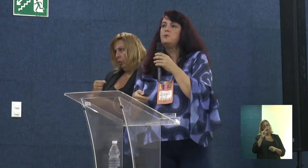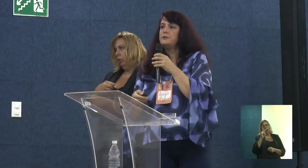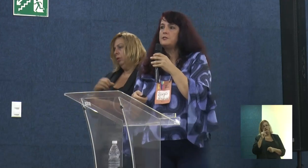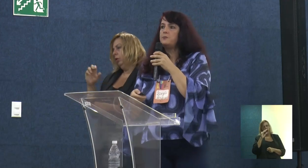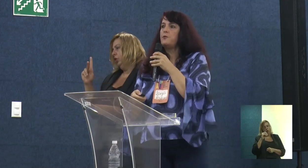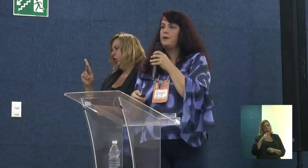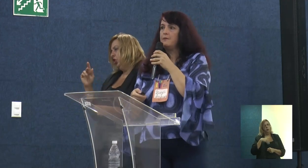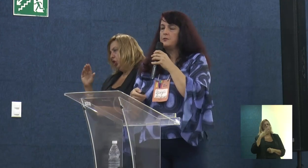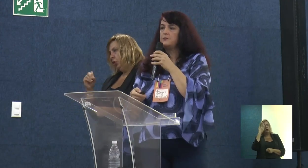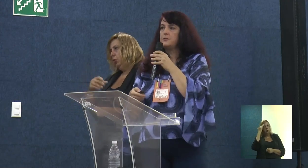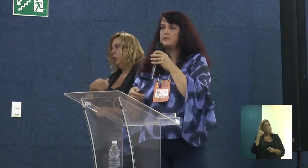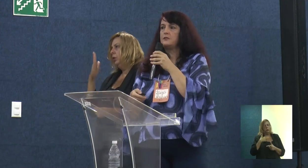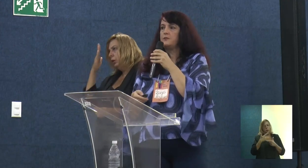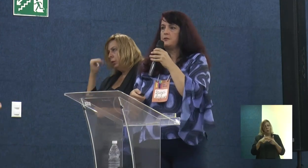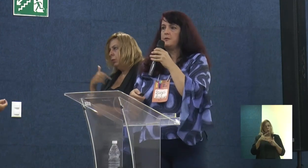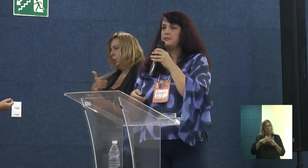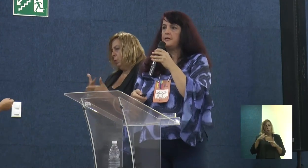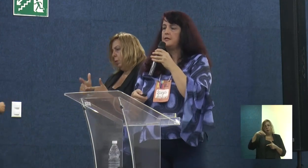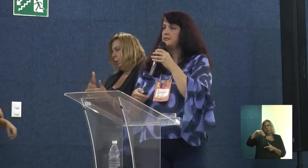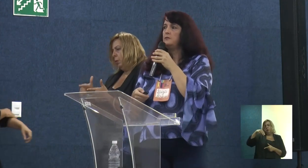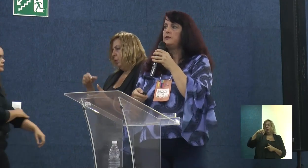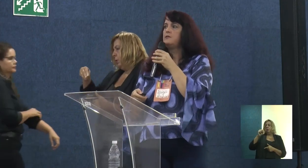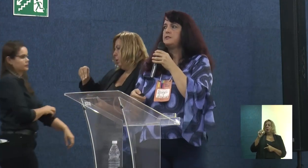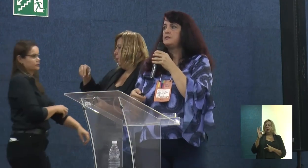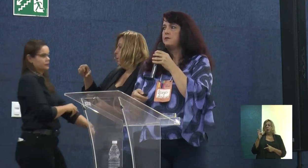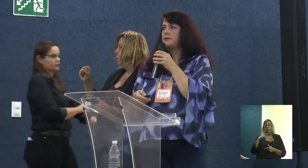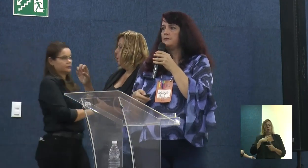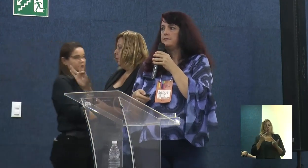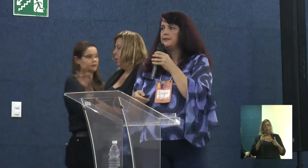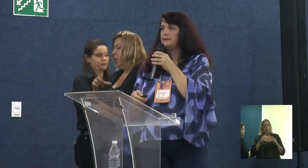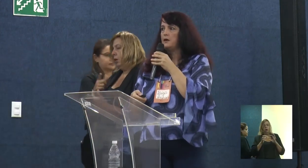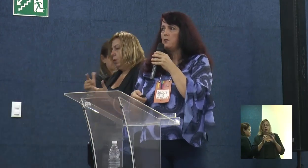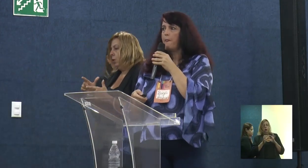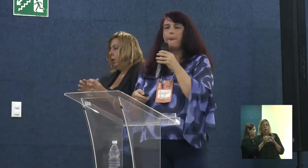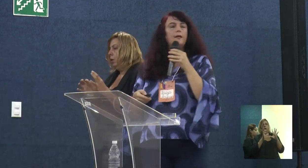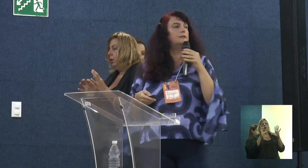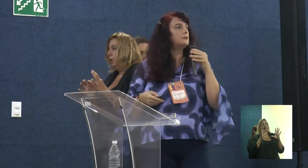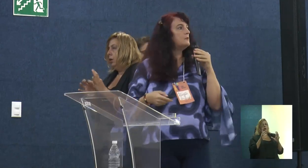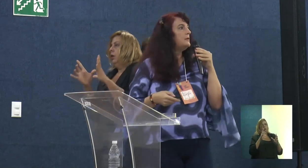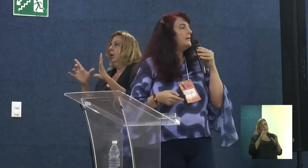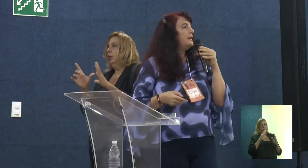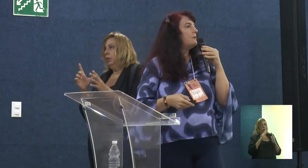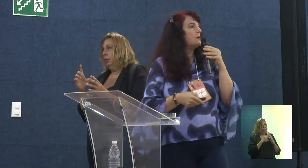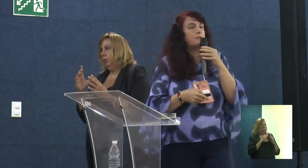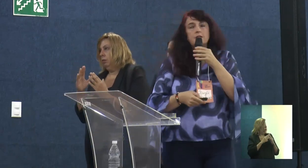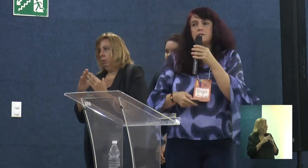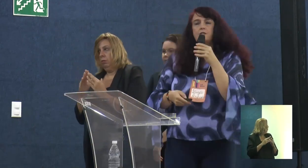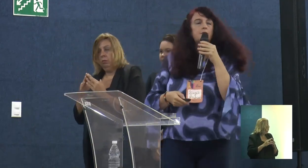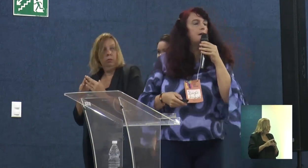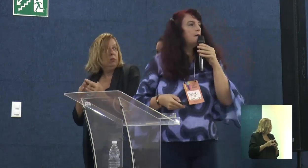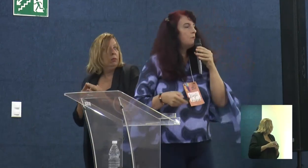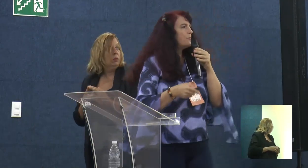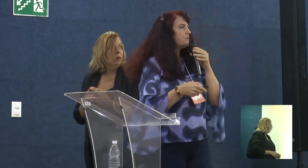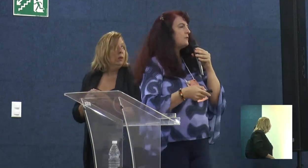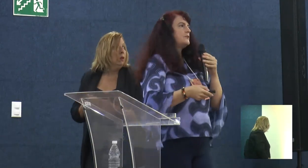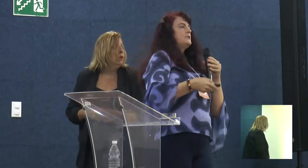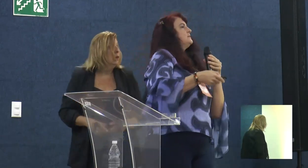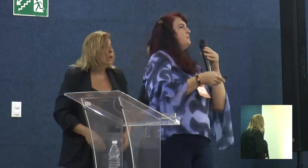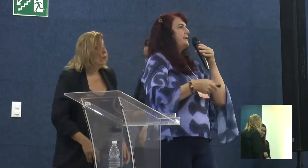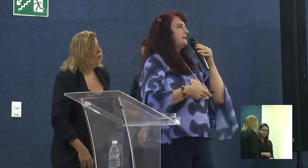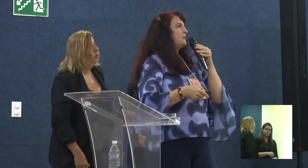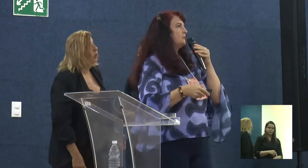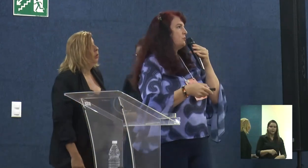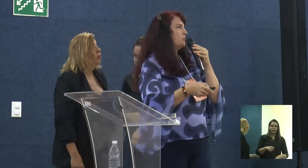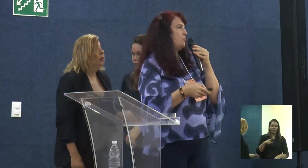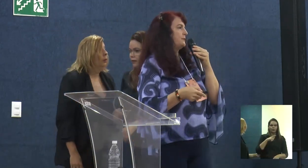gente enfrenta muitos esses problemas com os assentamentos do MST, que eles não têm licenciamento ambiental. Então, é uma coisa que a gente está com o pessoal da